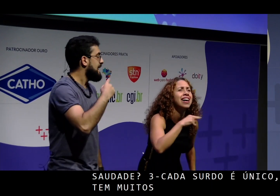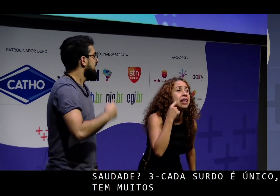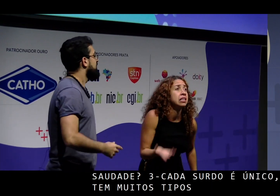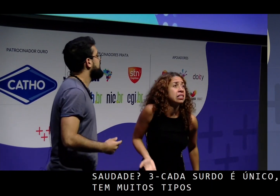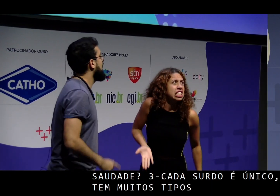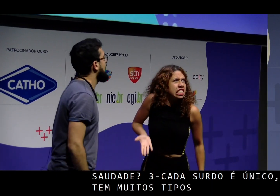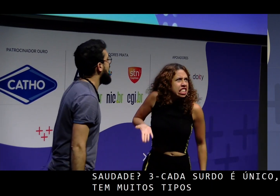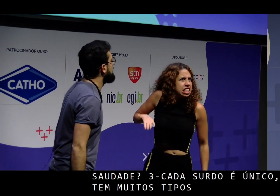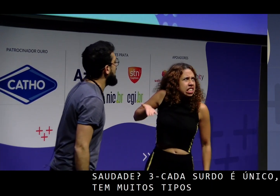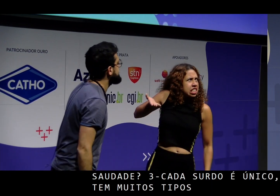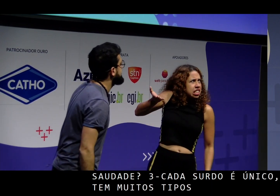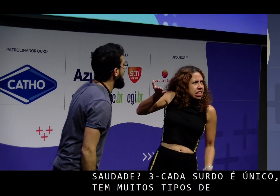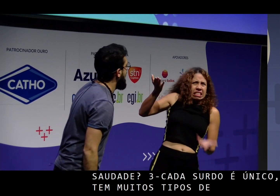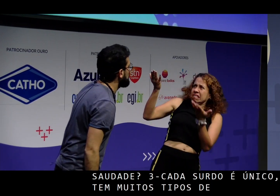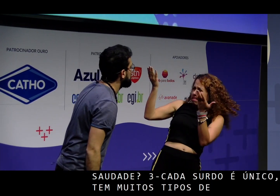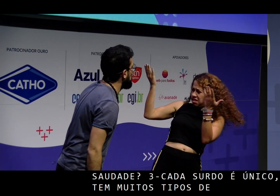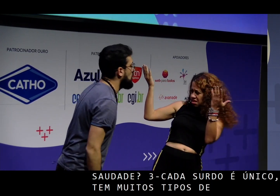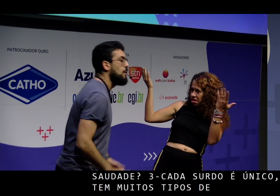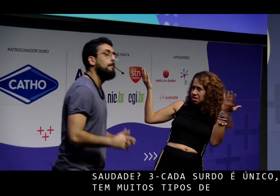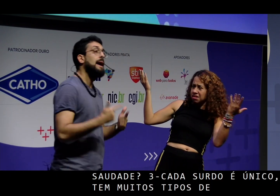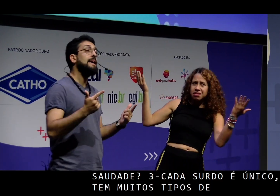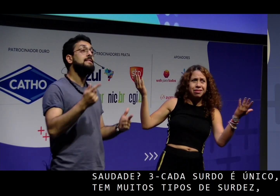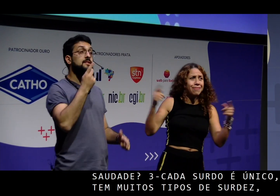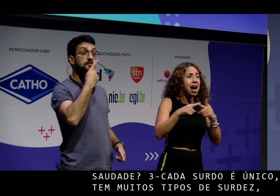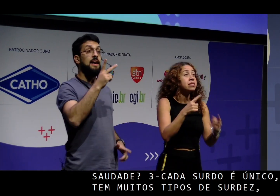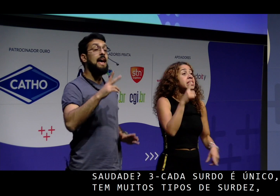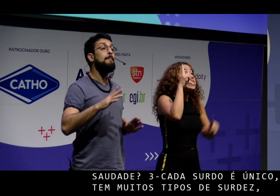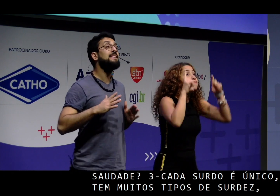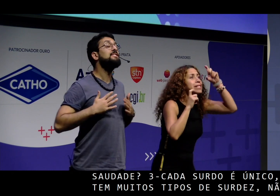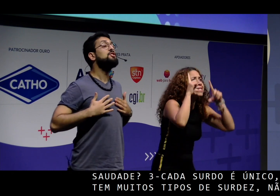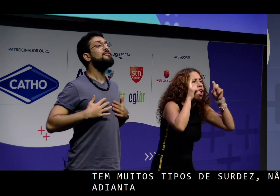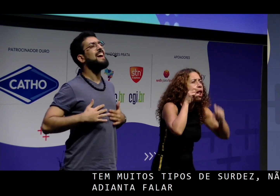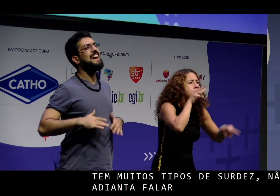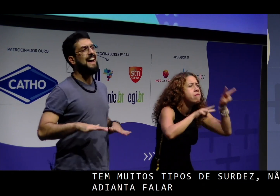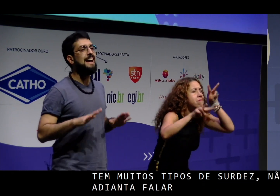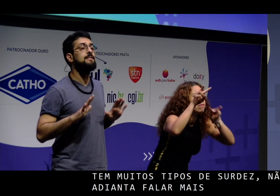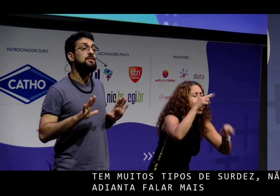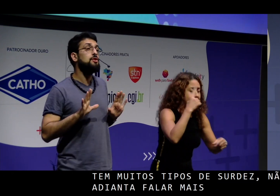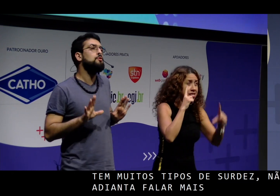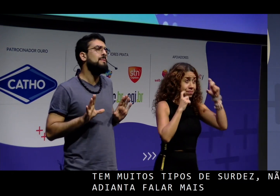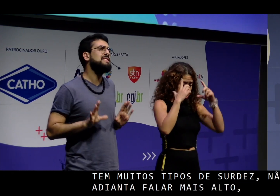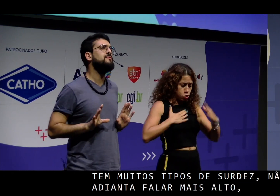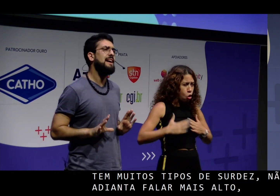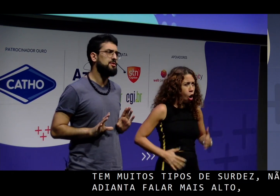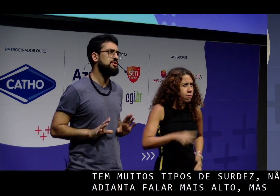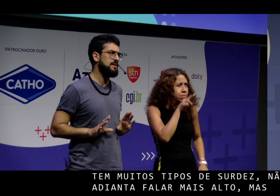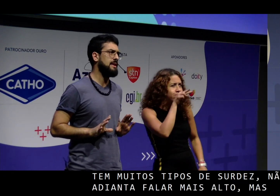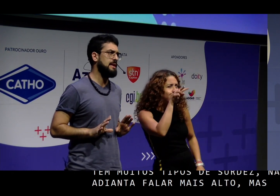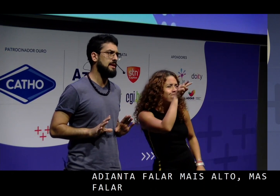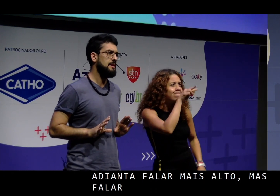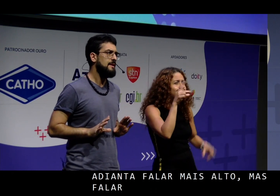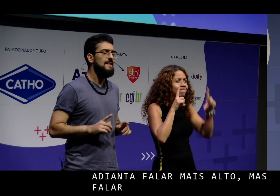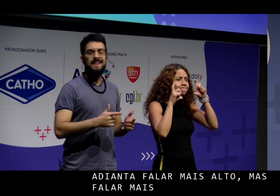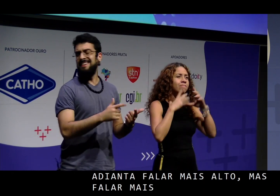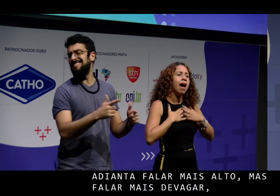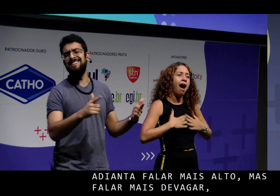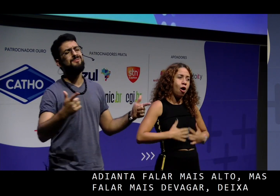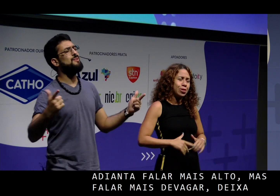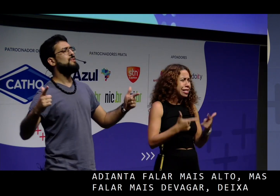falar mais alto, mas falar mais devagar deixa tudo mais fácil de entender. E não, não, não,